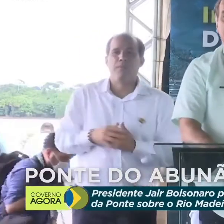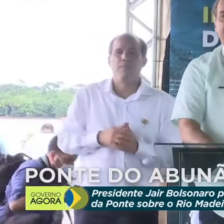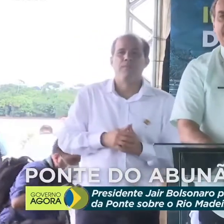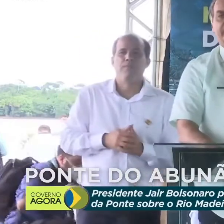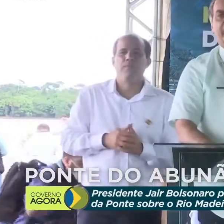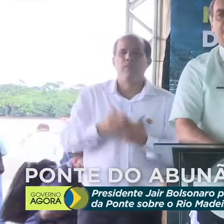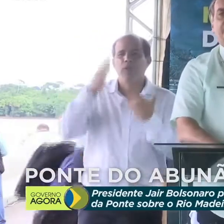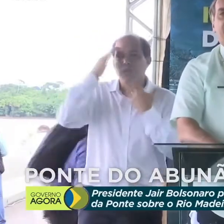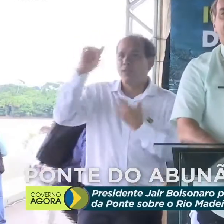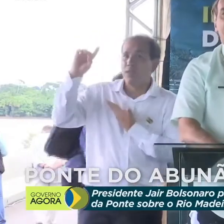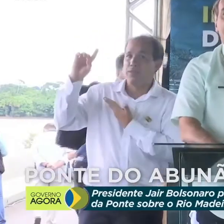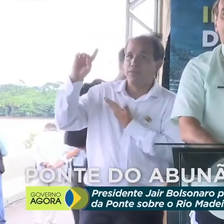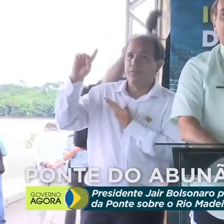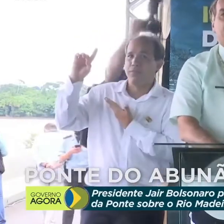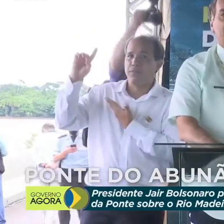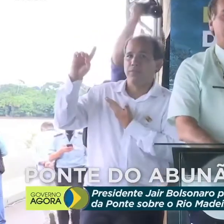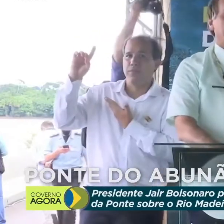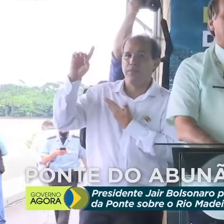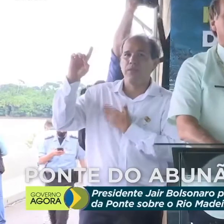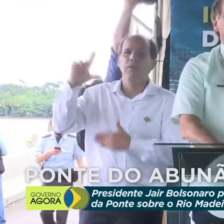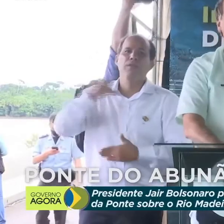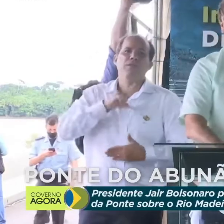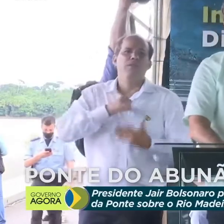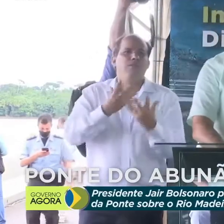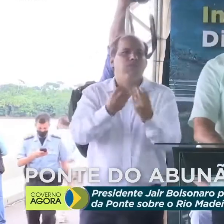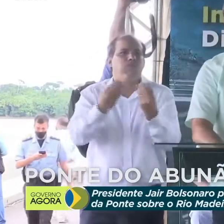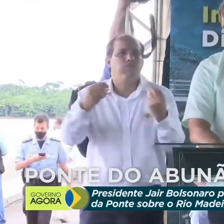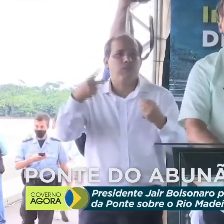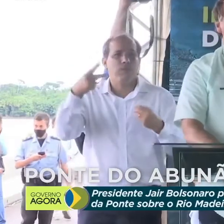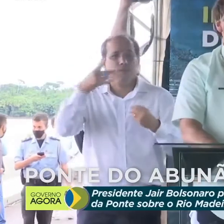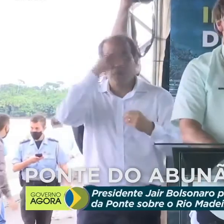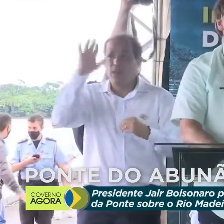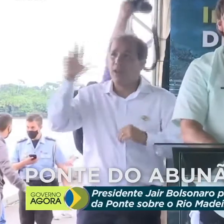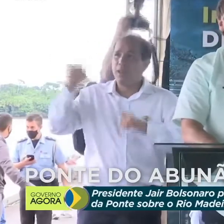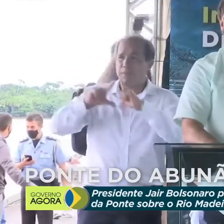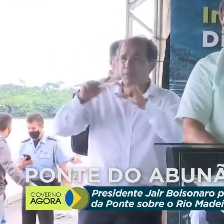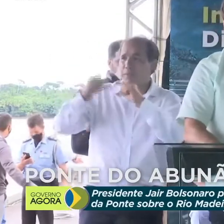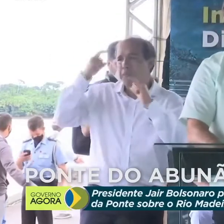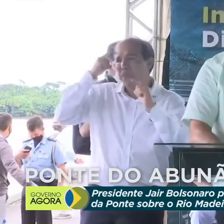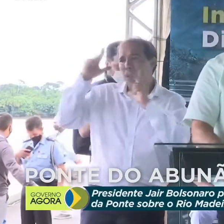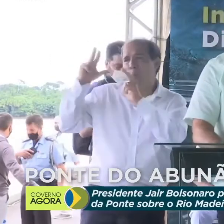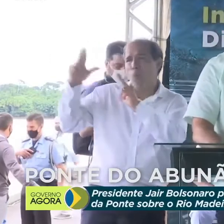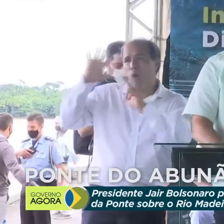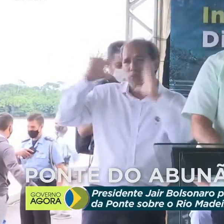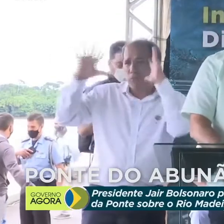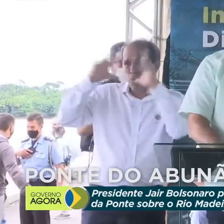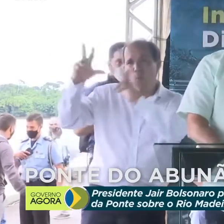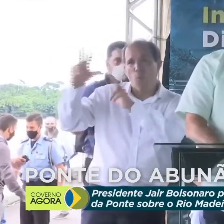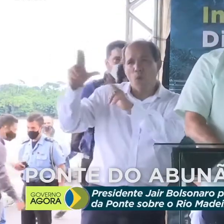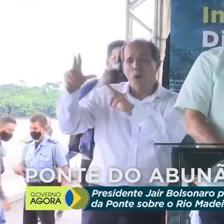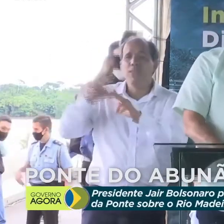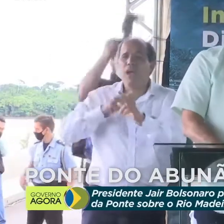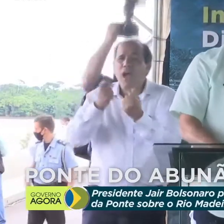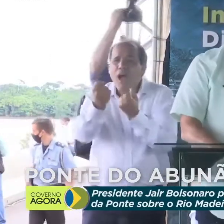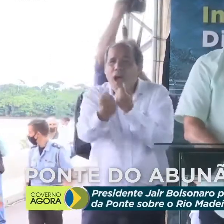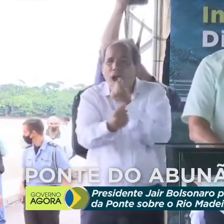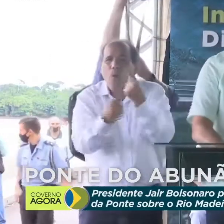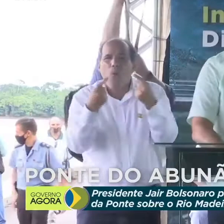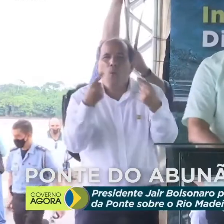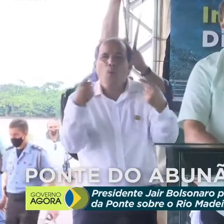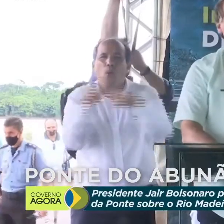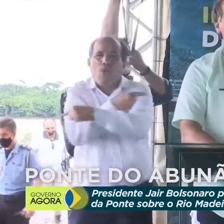Graças a Deus, temos muita gente em Brasília que pensa da mesma maneira. Outros, nem tanto.